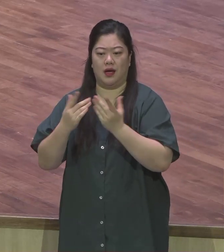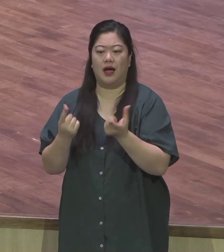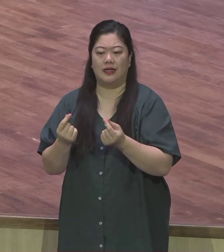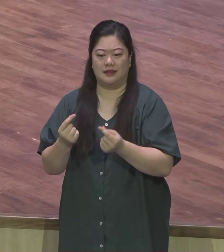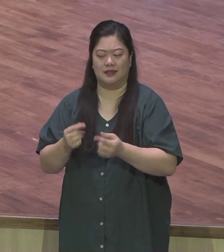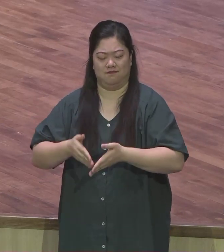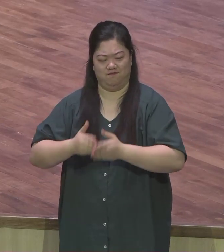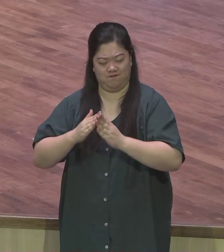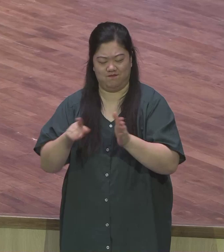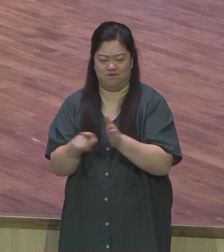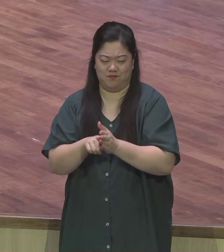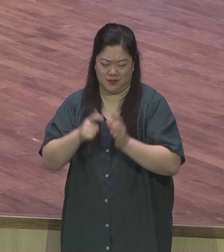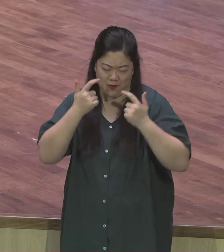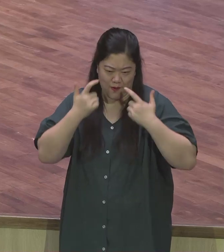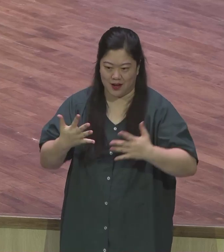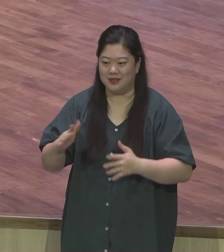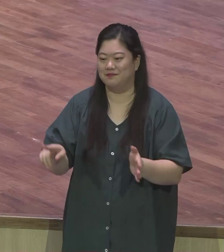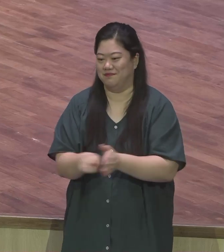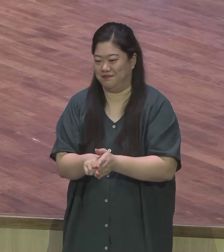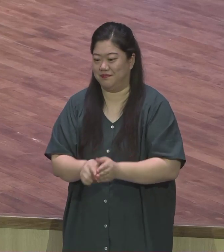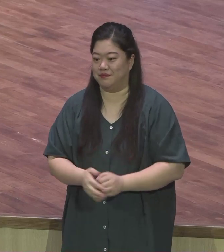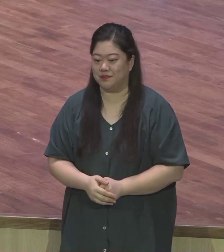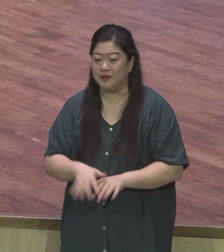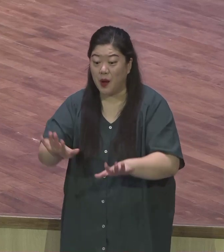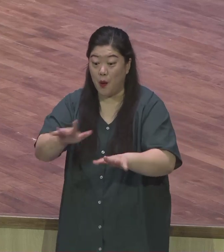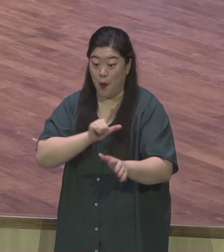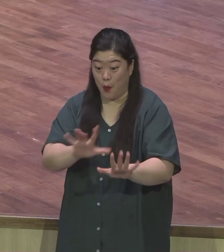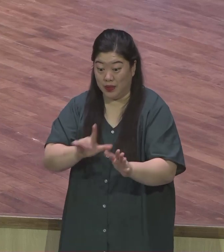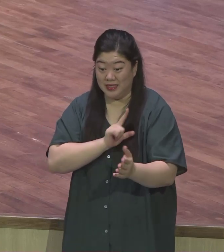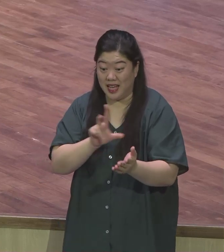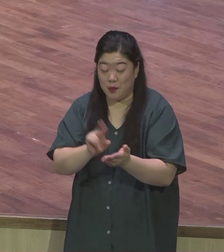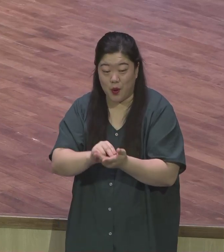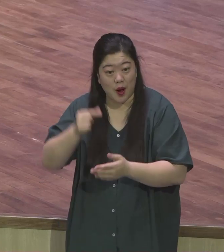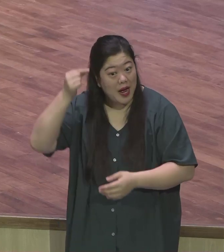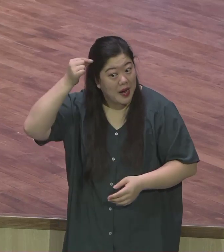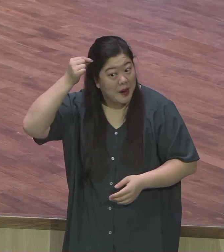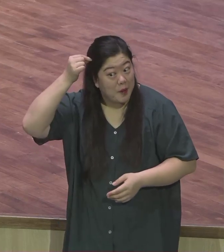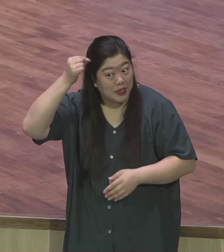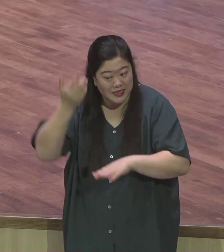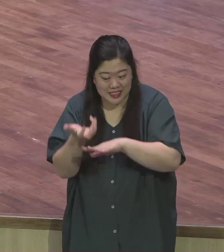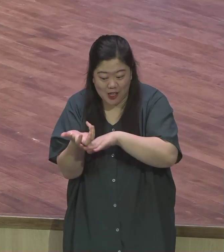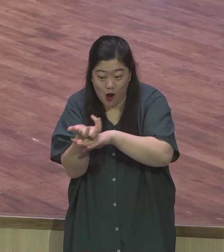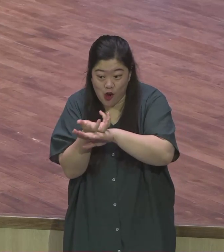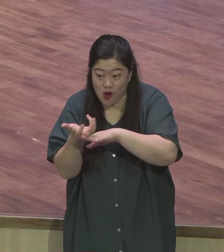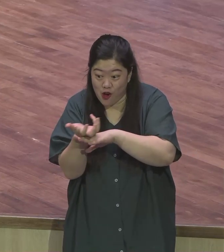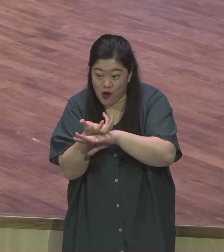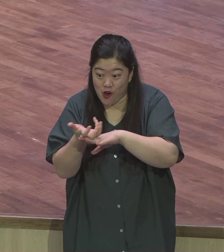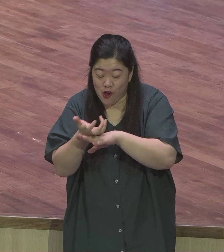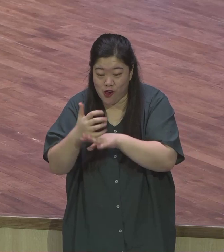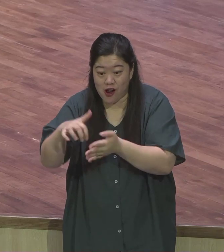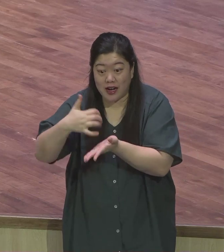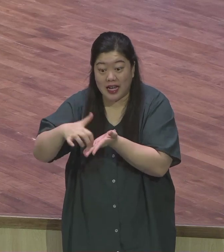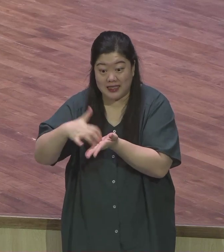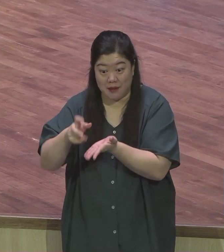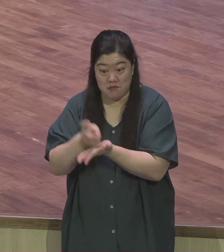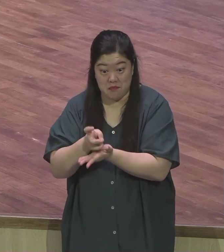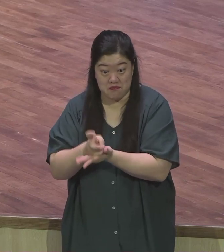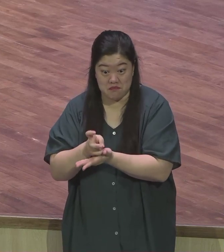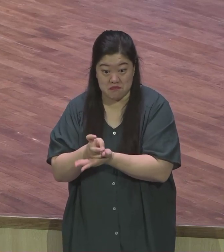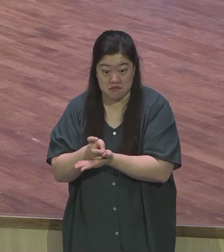자 오늘 제목이 조금 특이합니다 여러분 머리털 계산법 어떠셨습니까? 좀